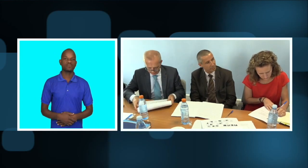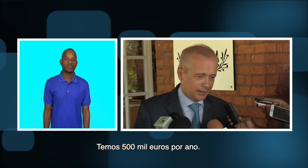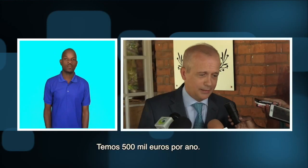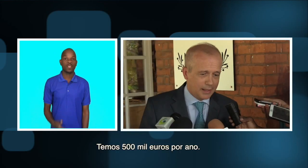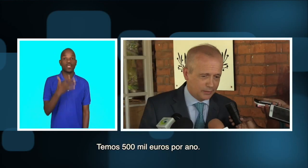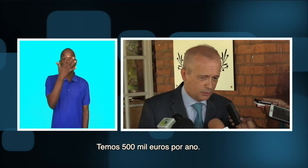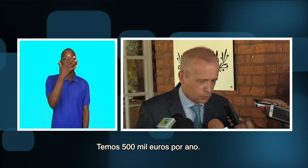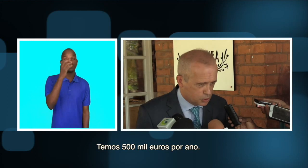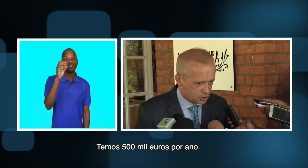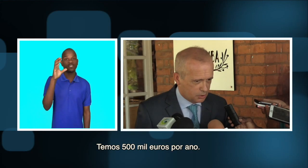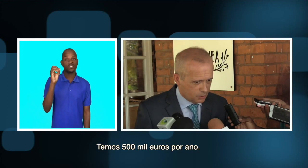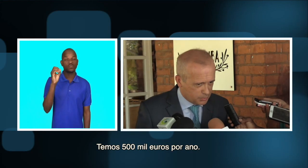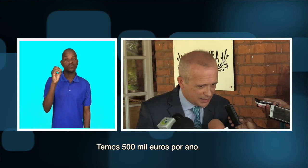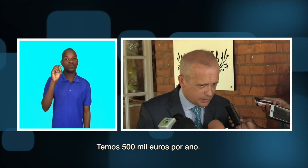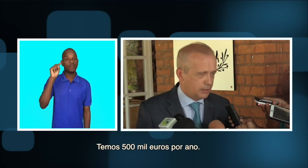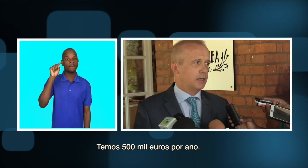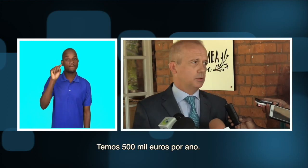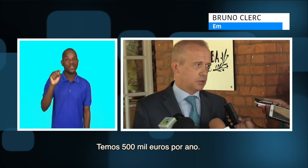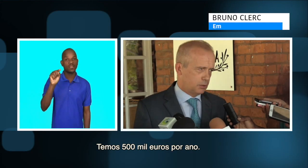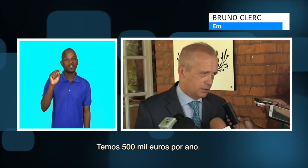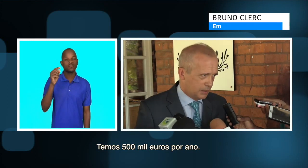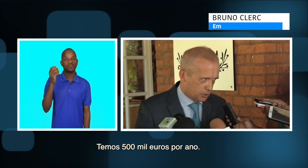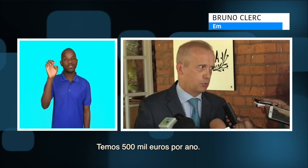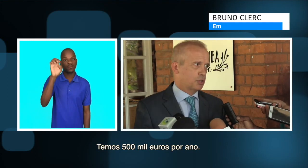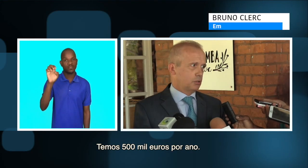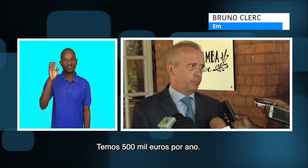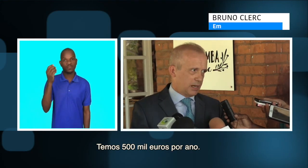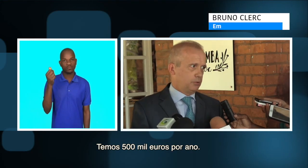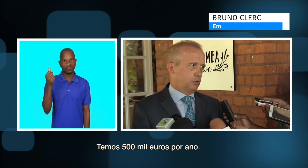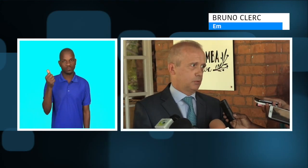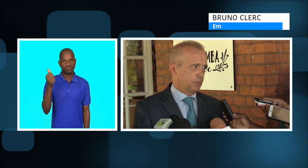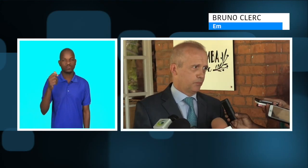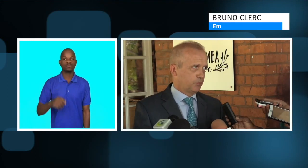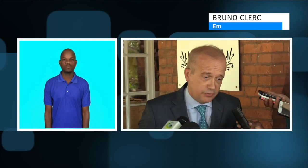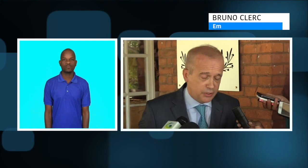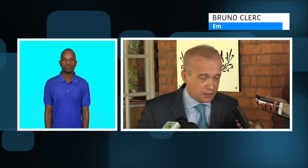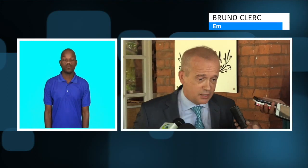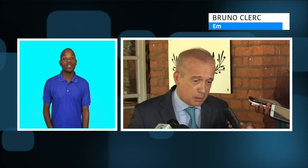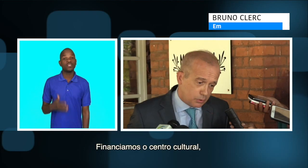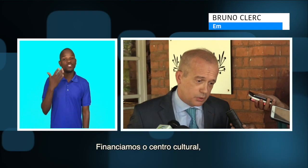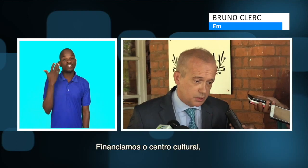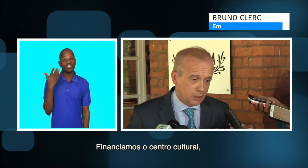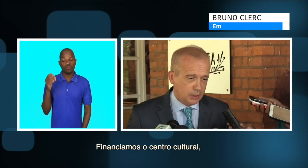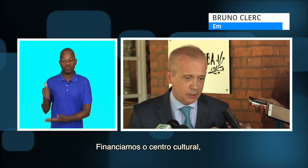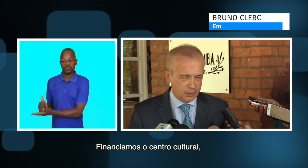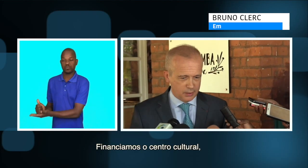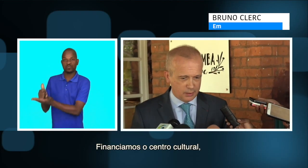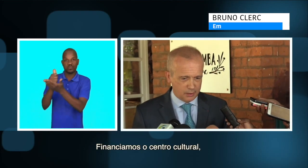500 mil euros de euros terá. Financiamos